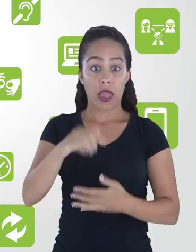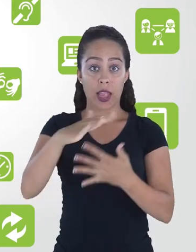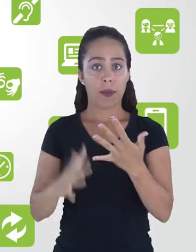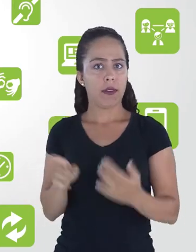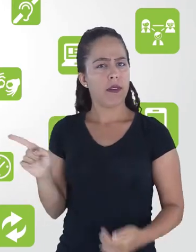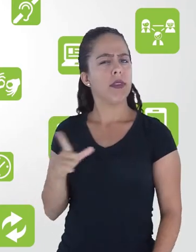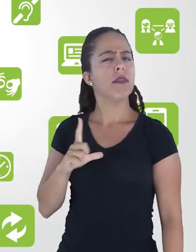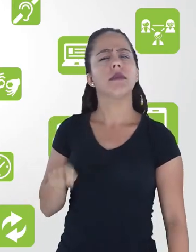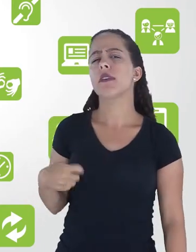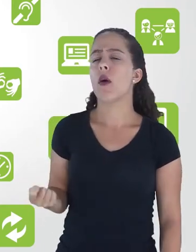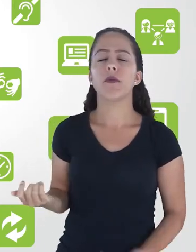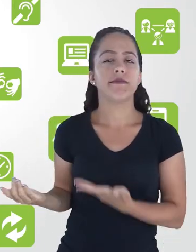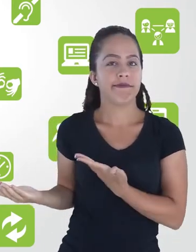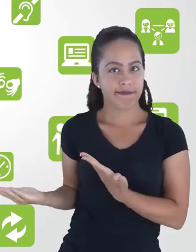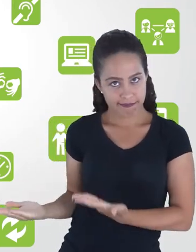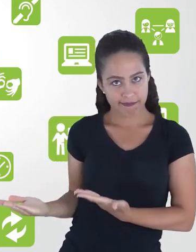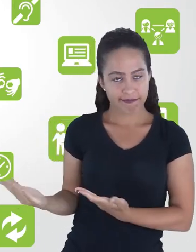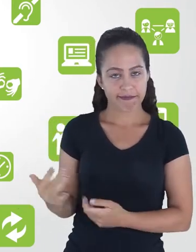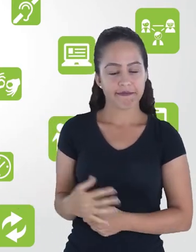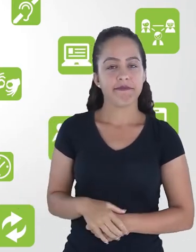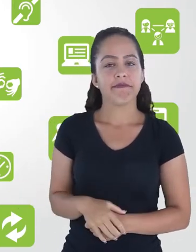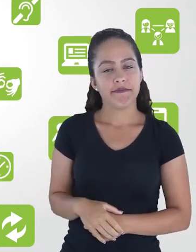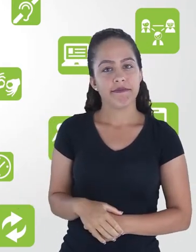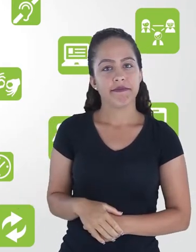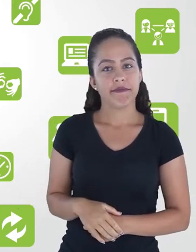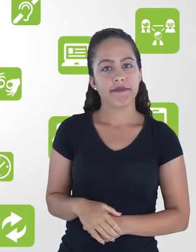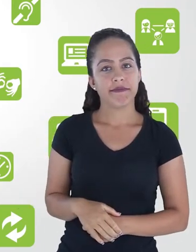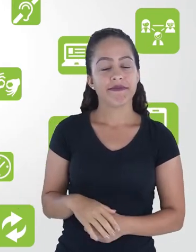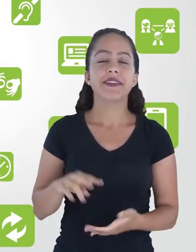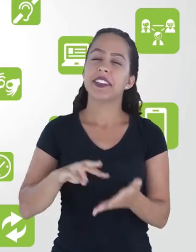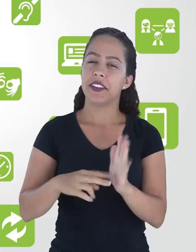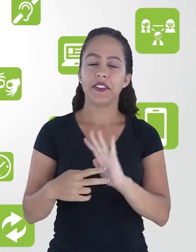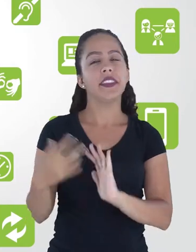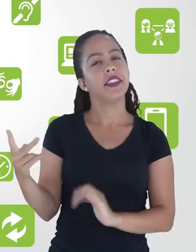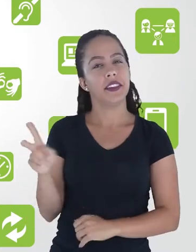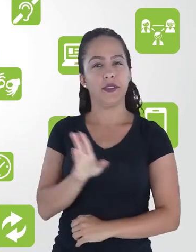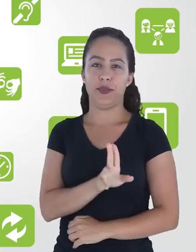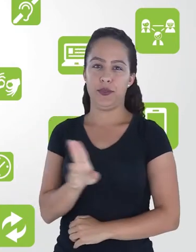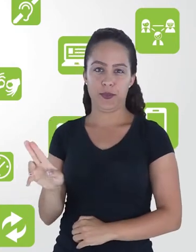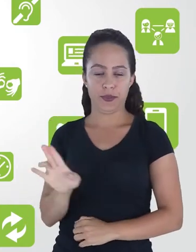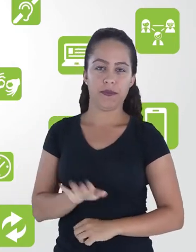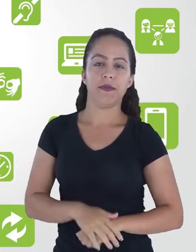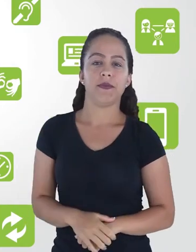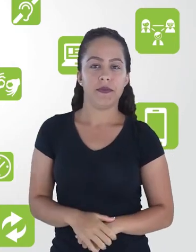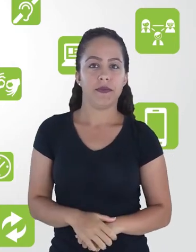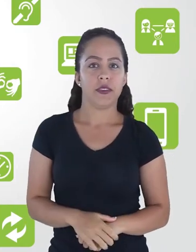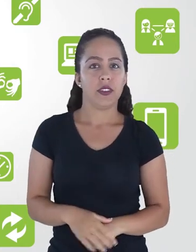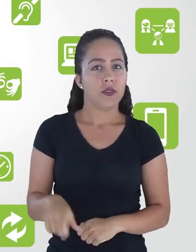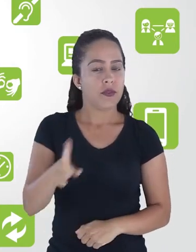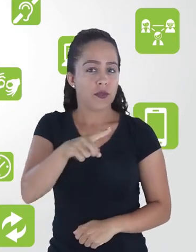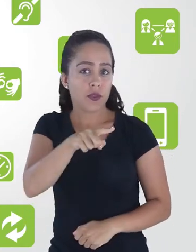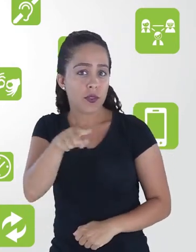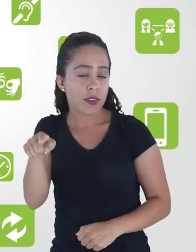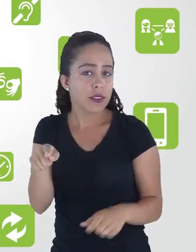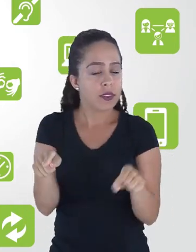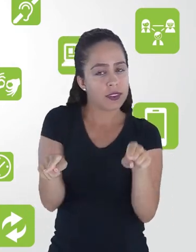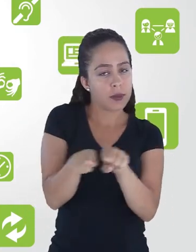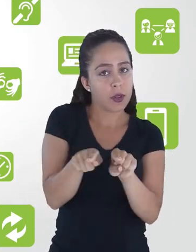Na língua brasileira de sinais, eu sou conhecida pelo sinal que significa dulce. Para que você e